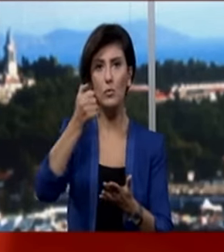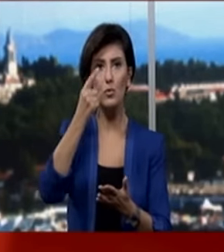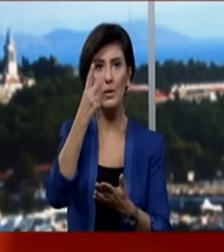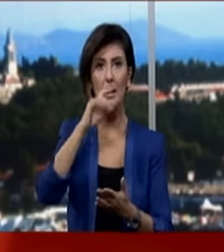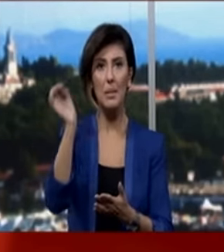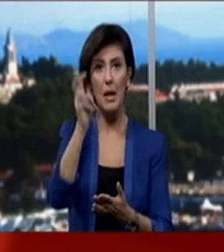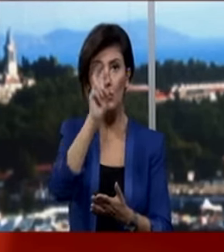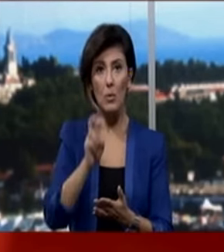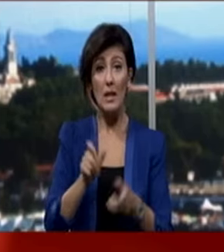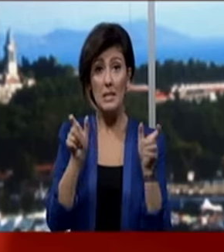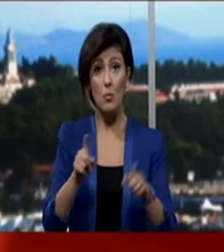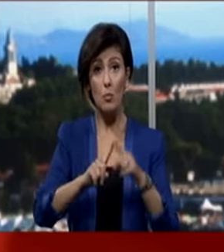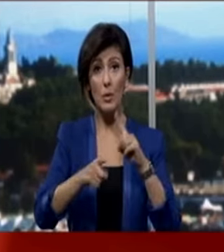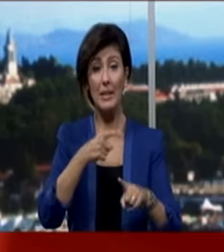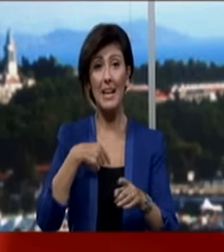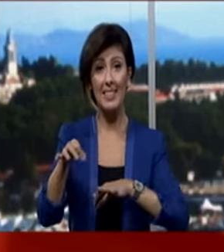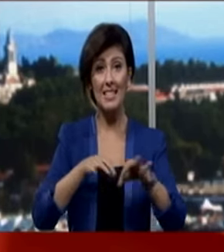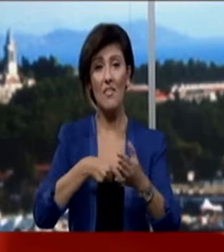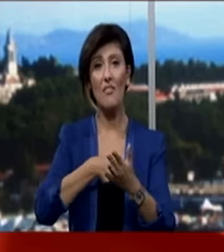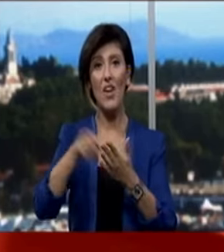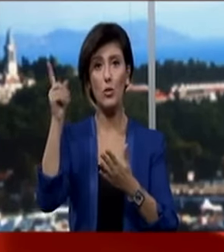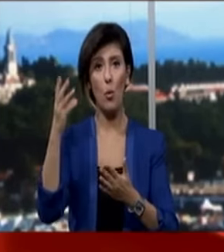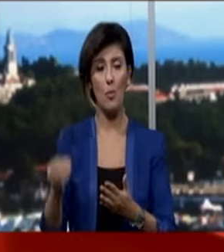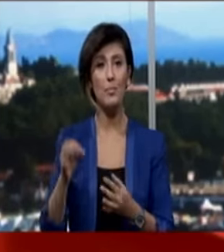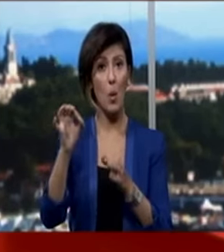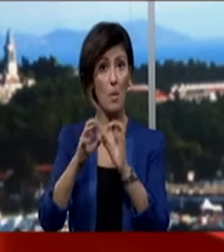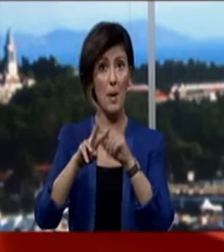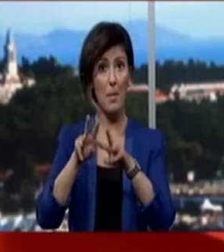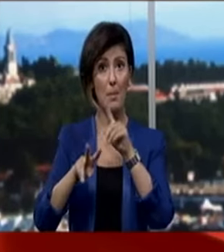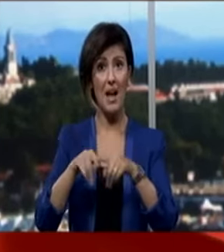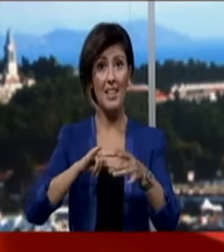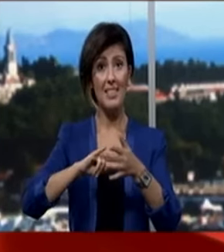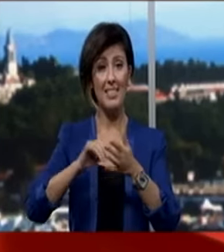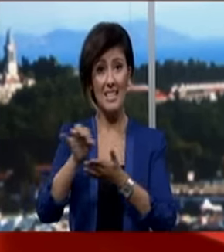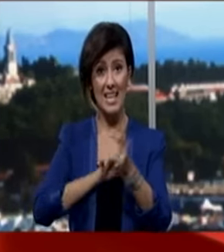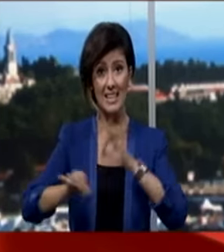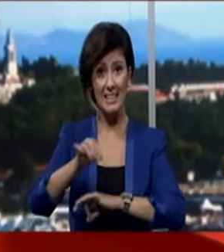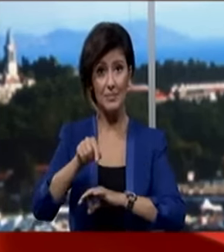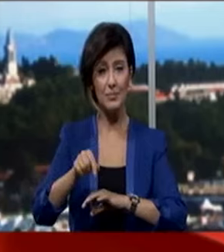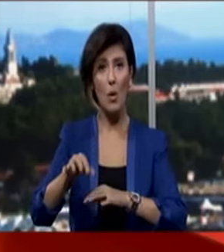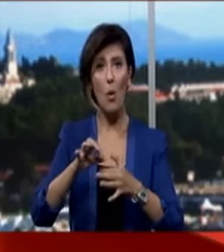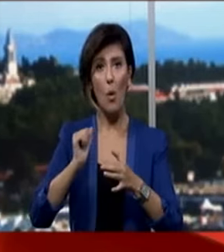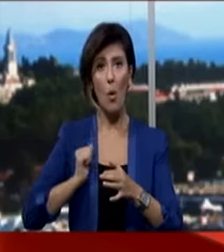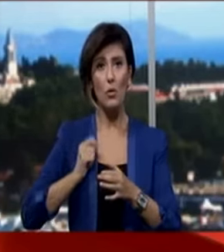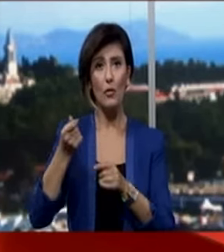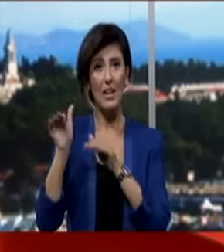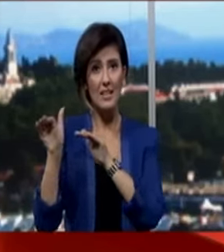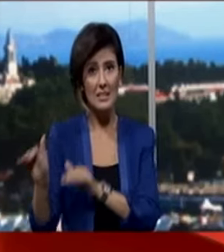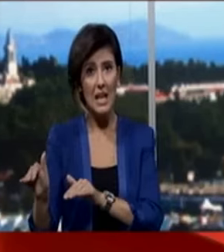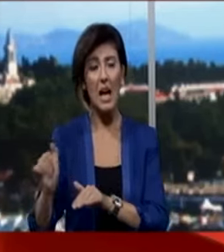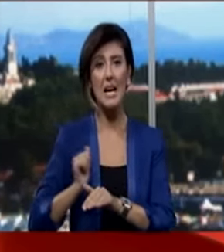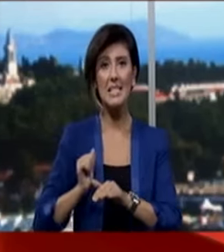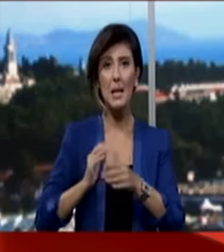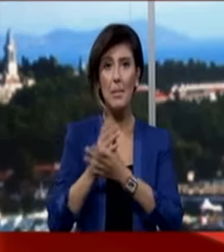politikası tasarısını veto etti. Obama tasarının orduyu mali anlamda finanse ettiğini, askeri personelin emeklilik